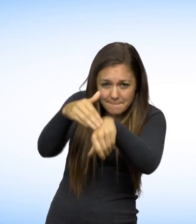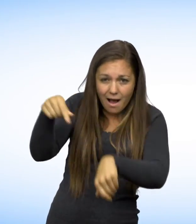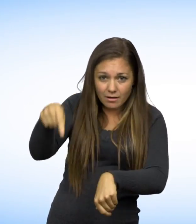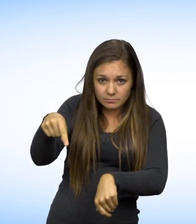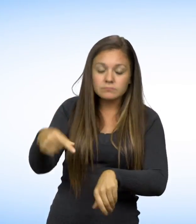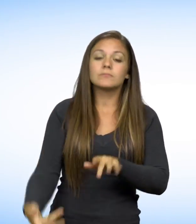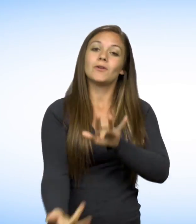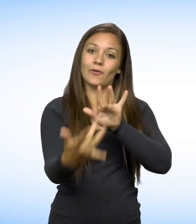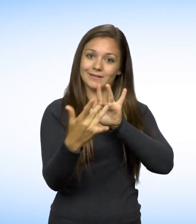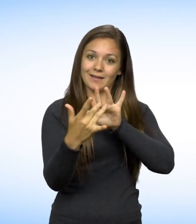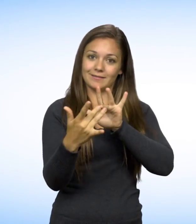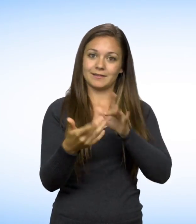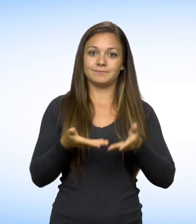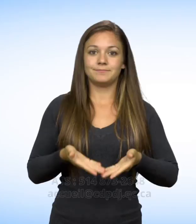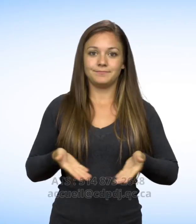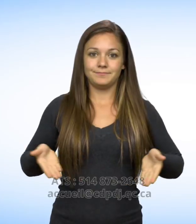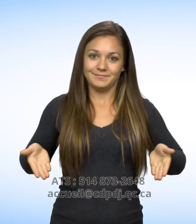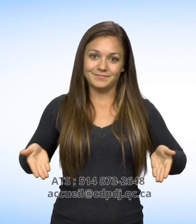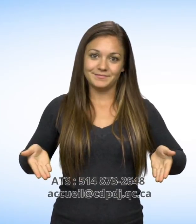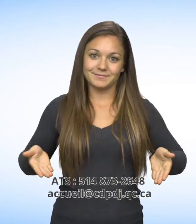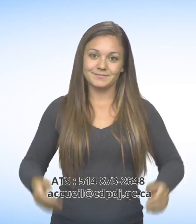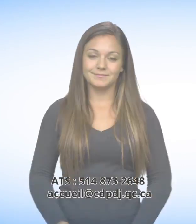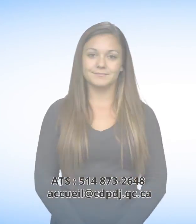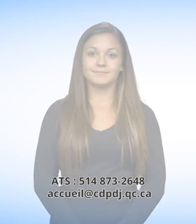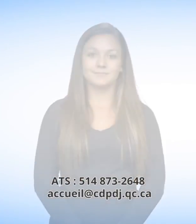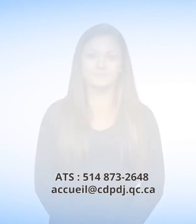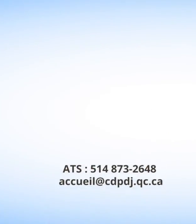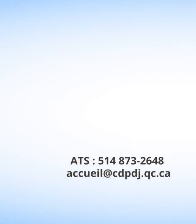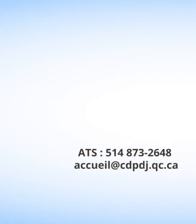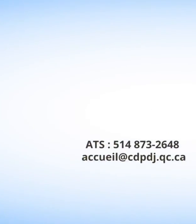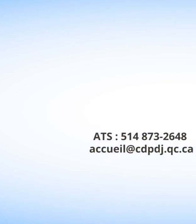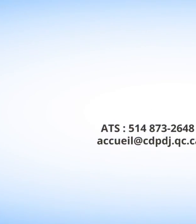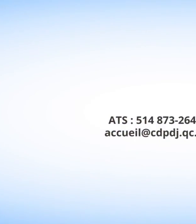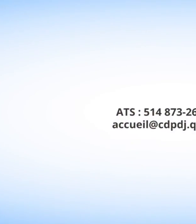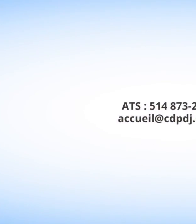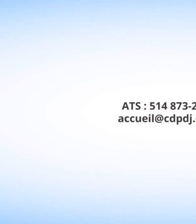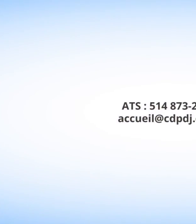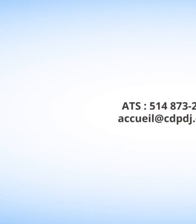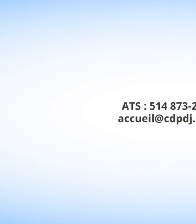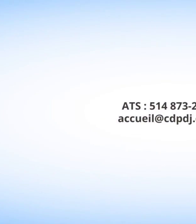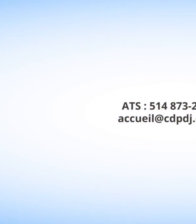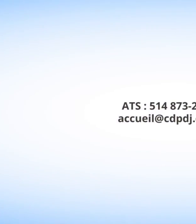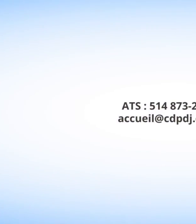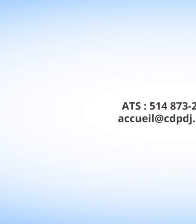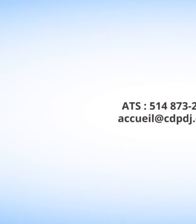514-873-2648 Par courriel, accueil à commerciale, cdpdj